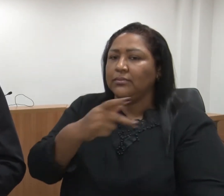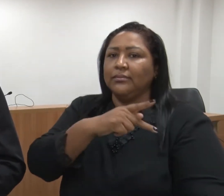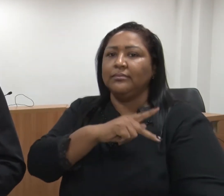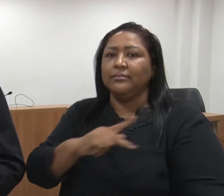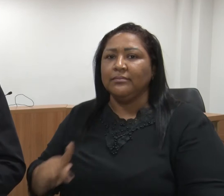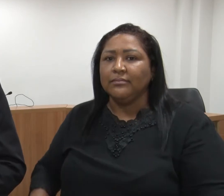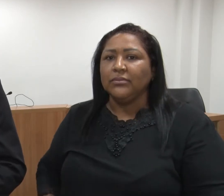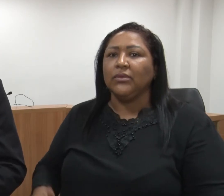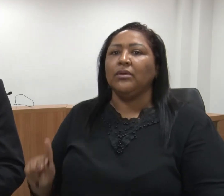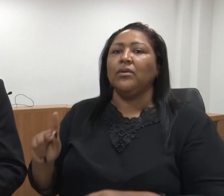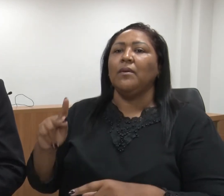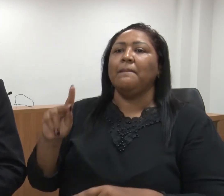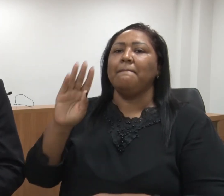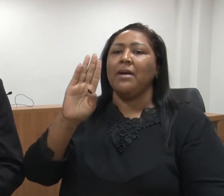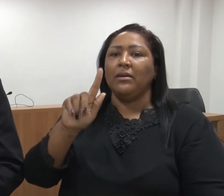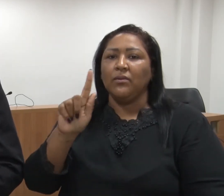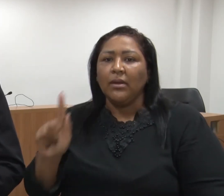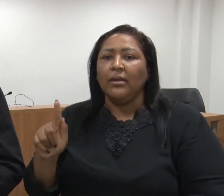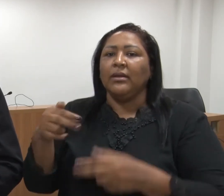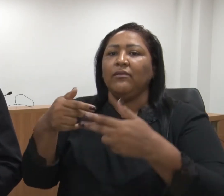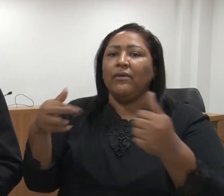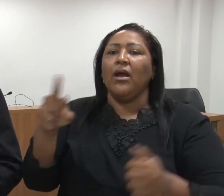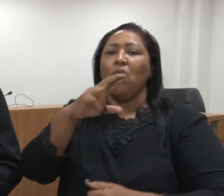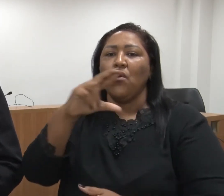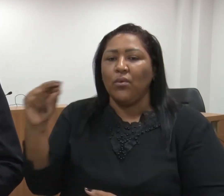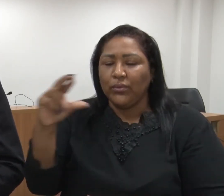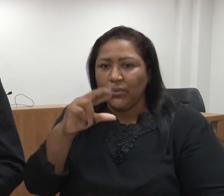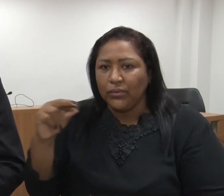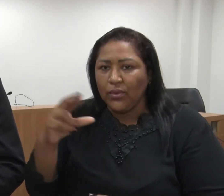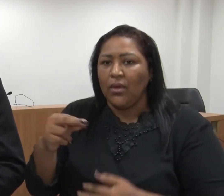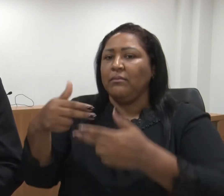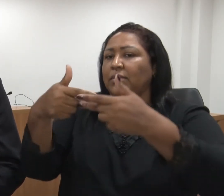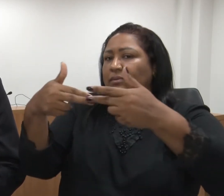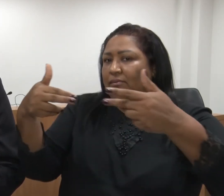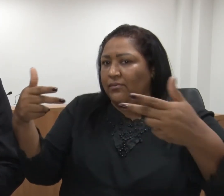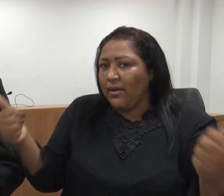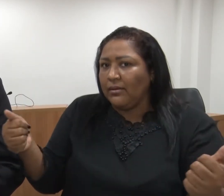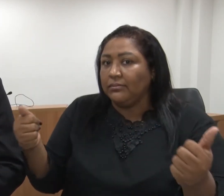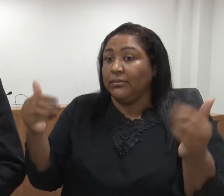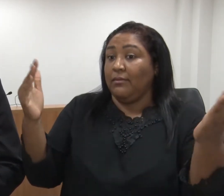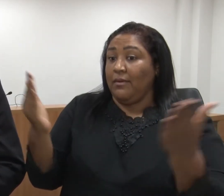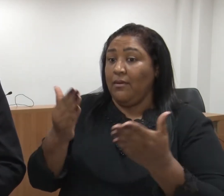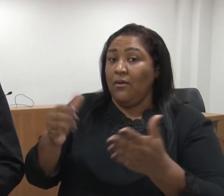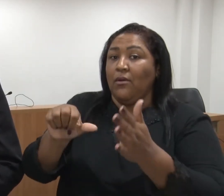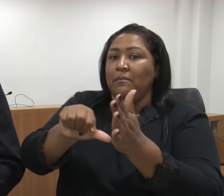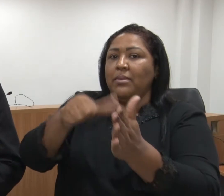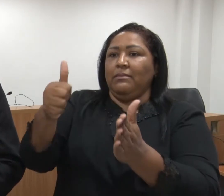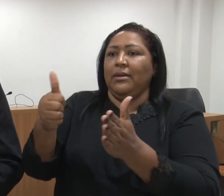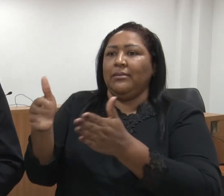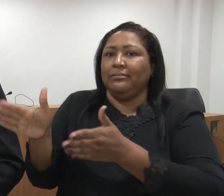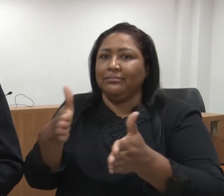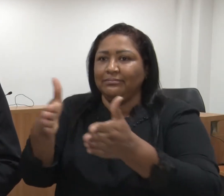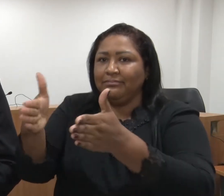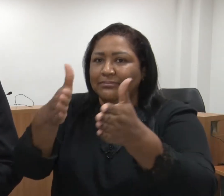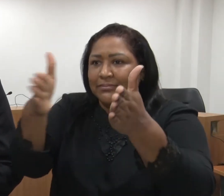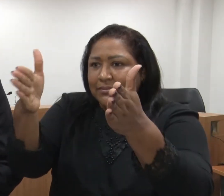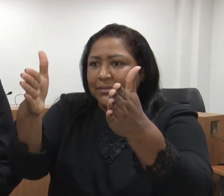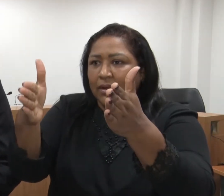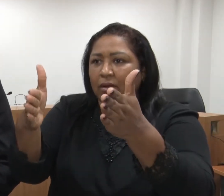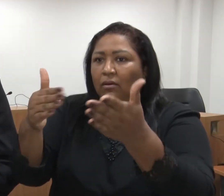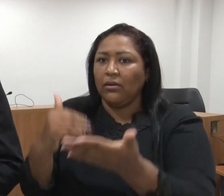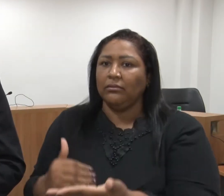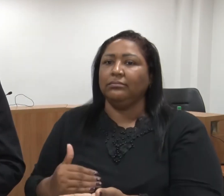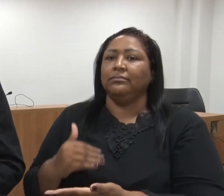Sorriso, Barra do Garças, Rondonópolis. Então, agora está dado o primeiro passo e nós vamos seguir em